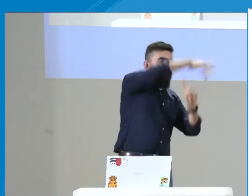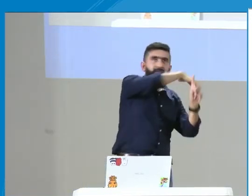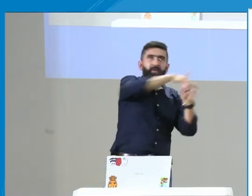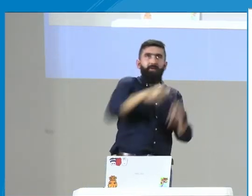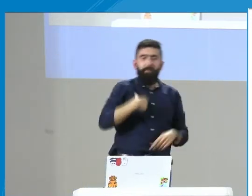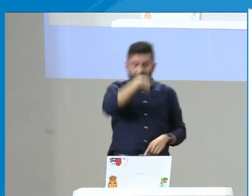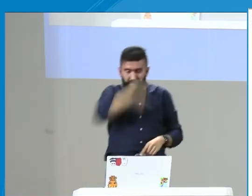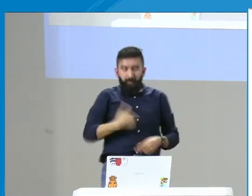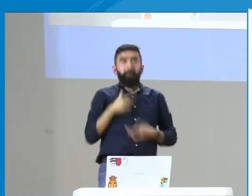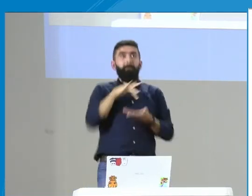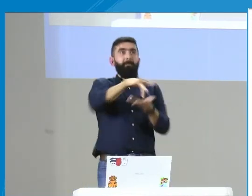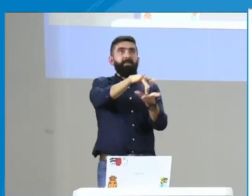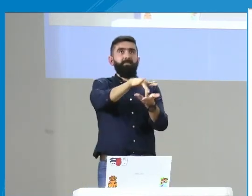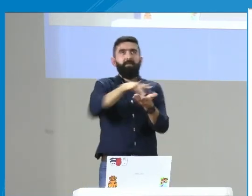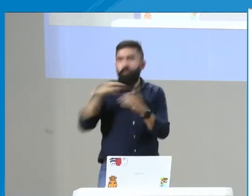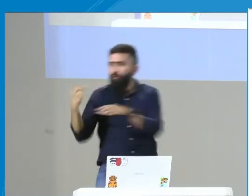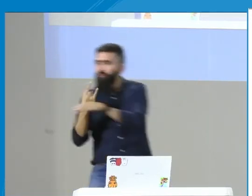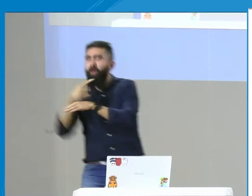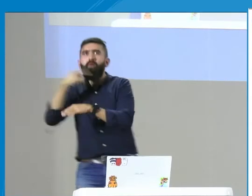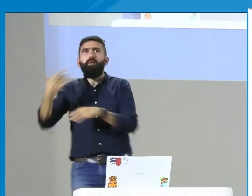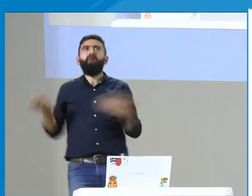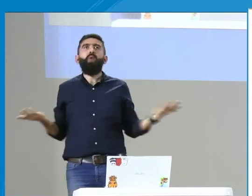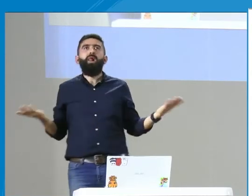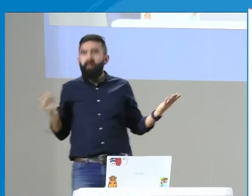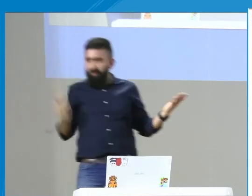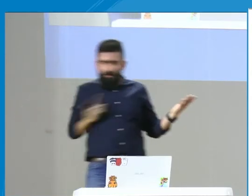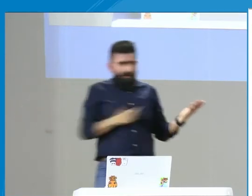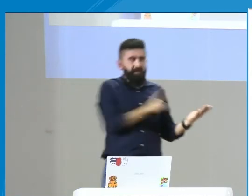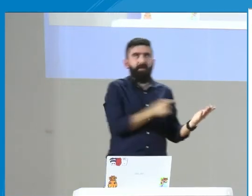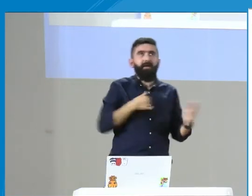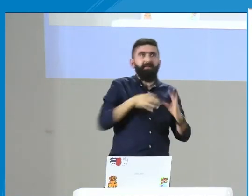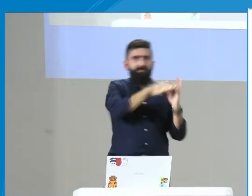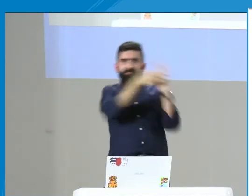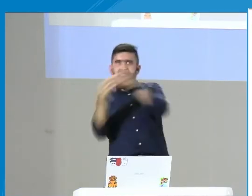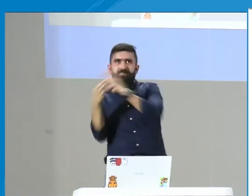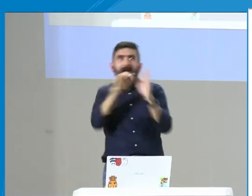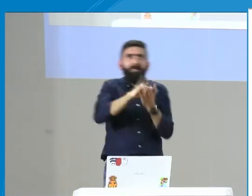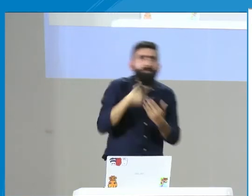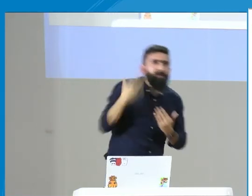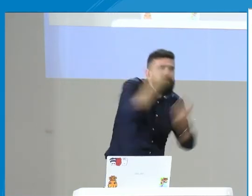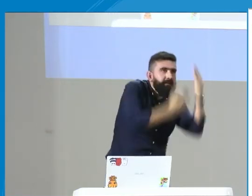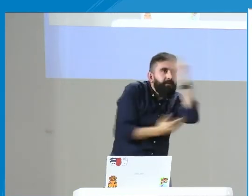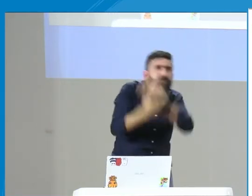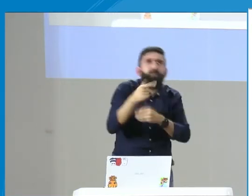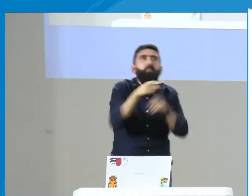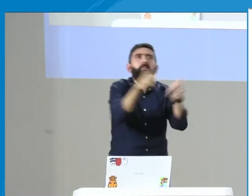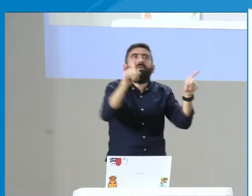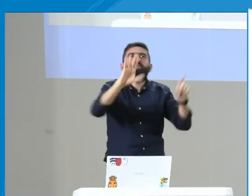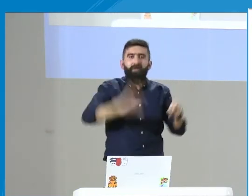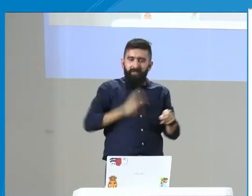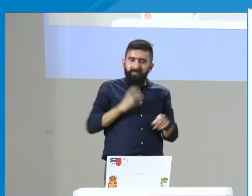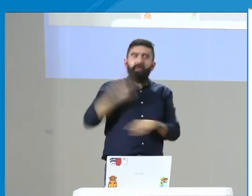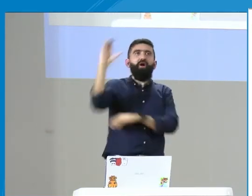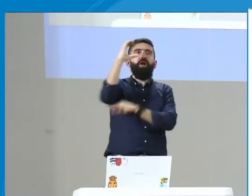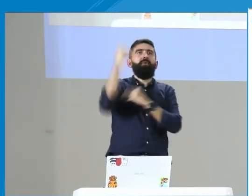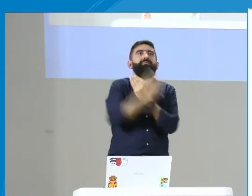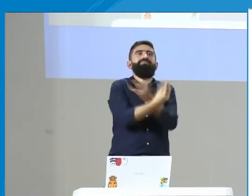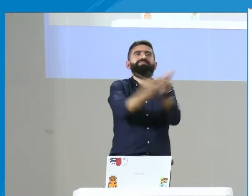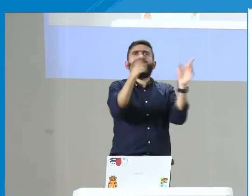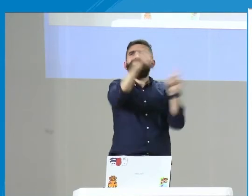persona sorda dentro del contexto y el uso de su lengua dentro del contexto? ¿Y cómo puedo hacer esa participación? Entonces, son tres elementos que son muy importantes